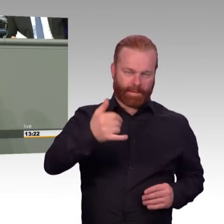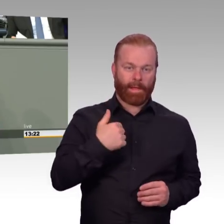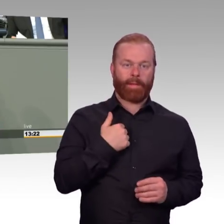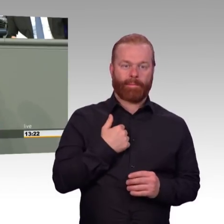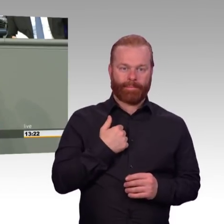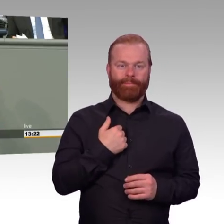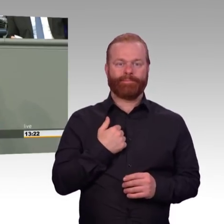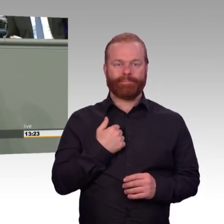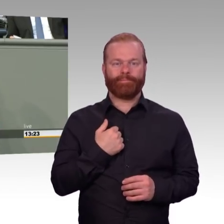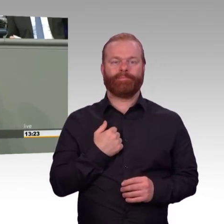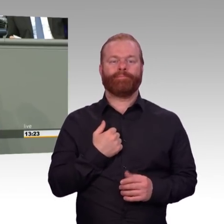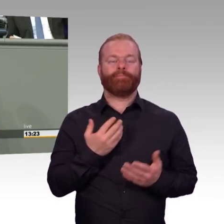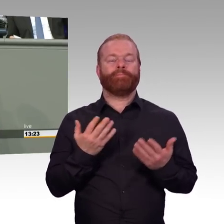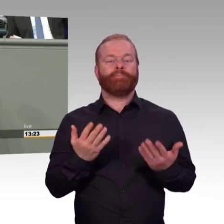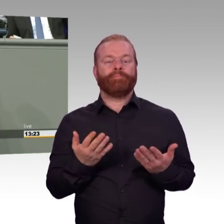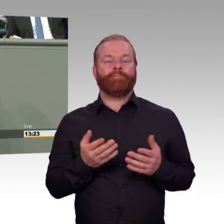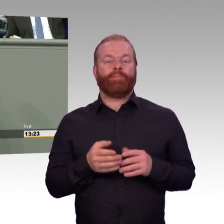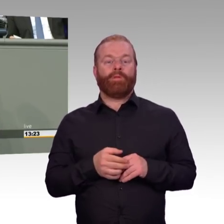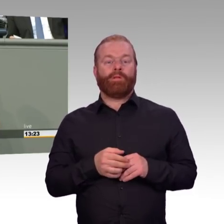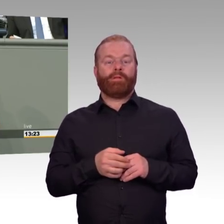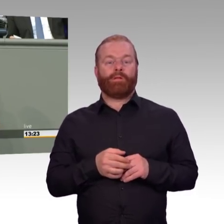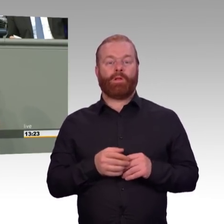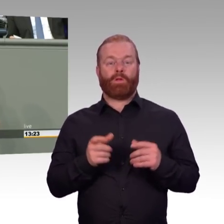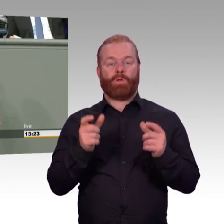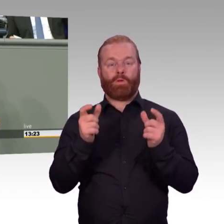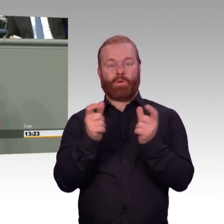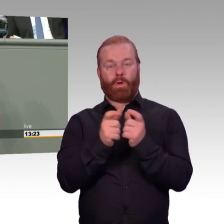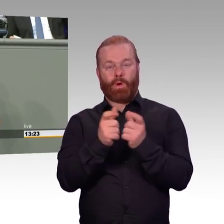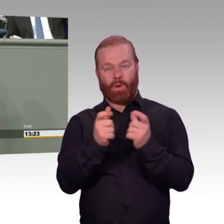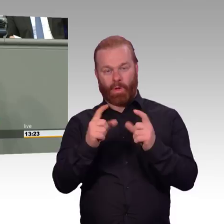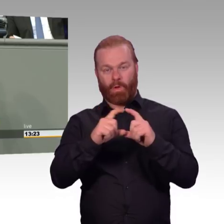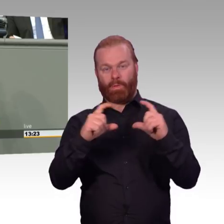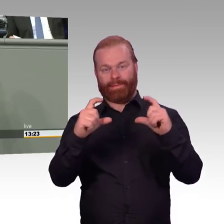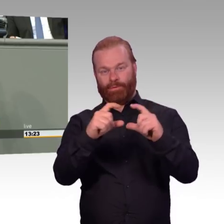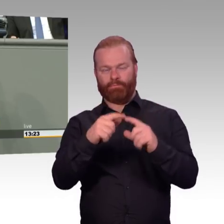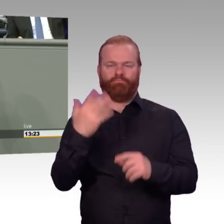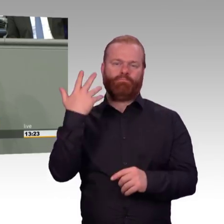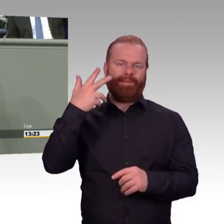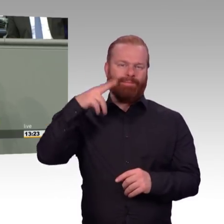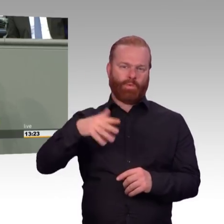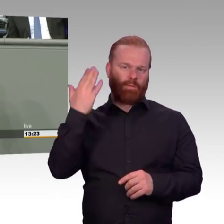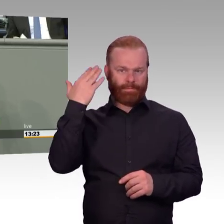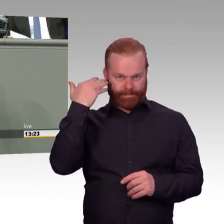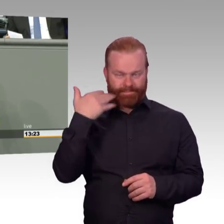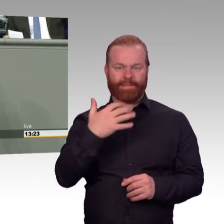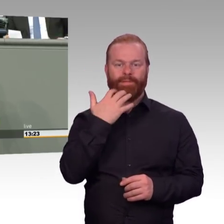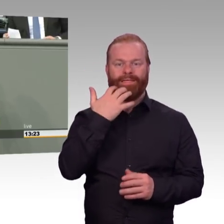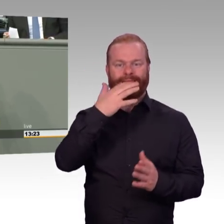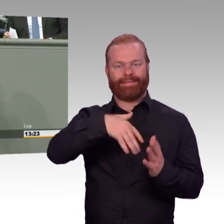was hinter den Kulissen dazu wohl gerade geschieht. Und deswegen haben Sie diesen Gesetzesentwurf vorgelegt. Bevor ich darauf eingehe, würde ich ganz gerne